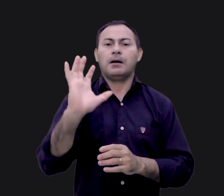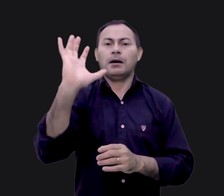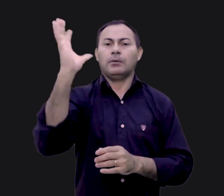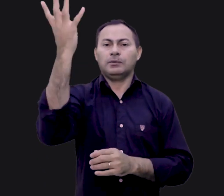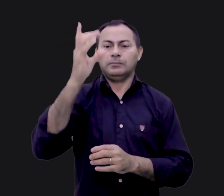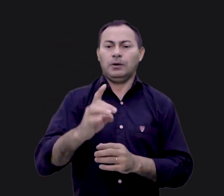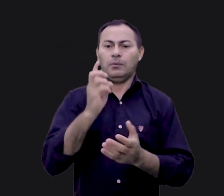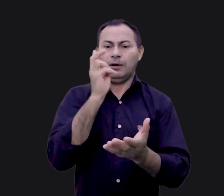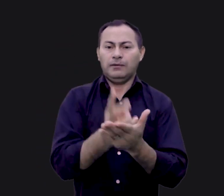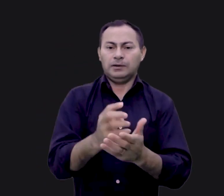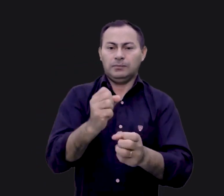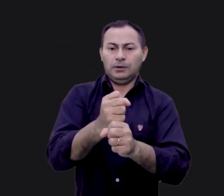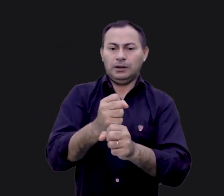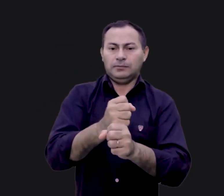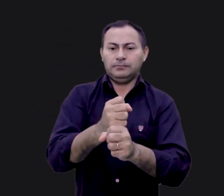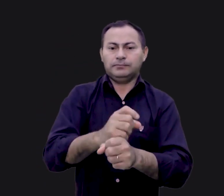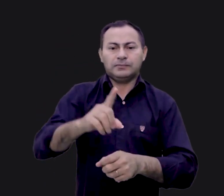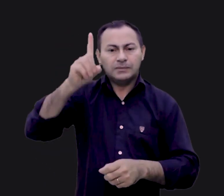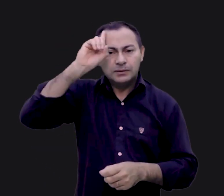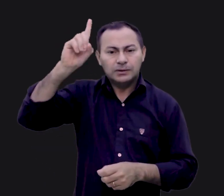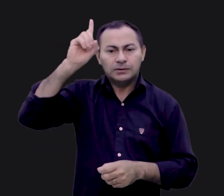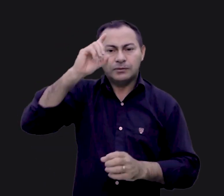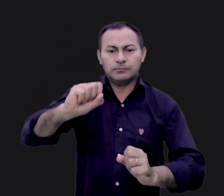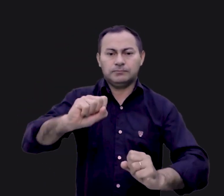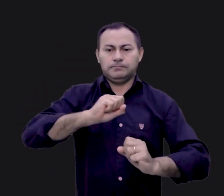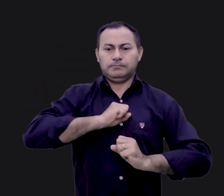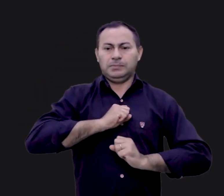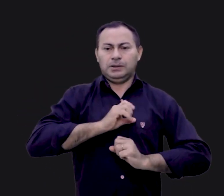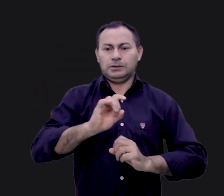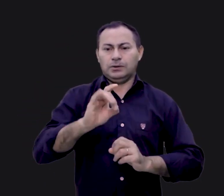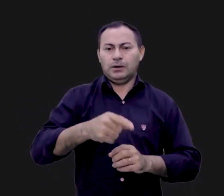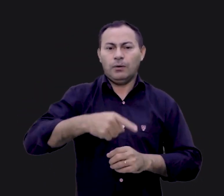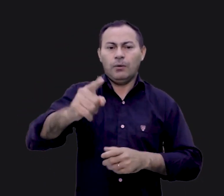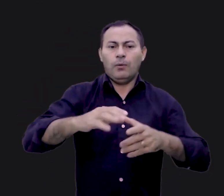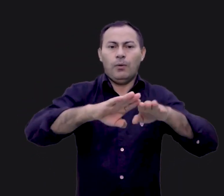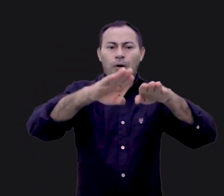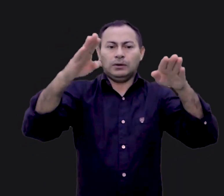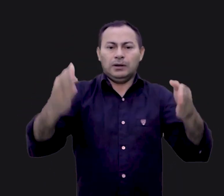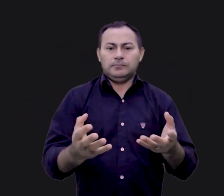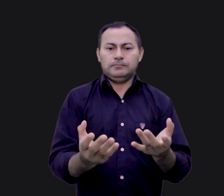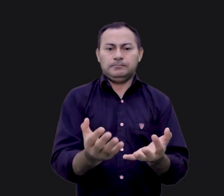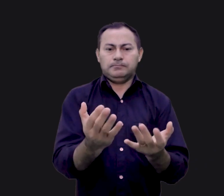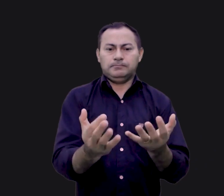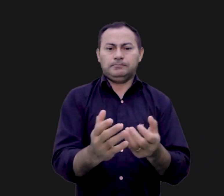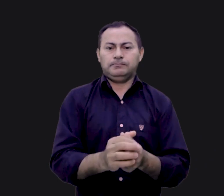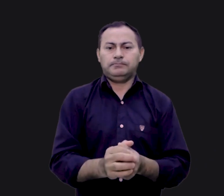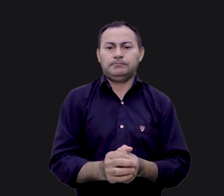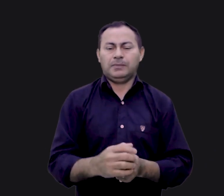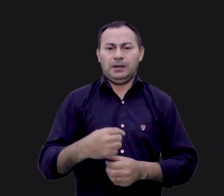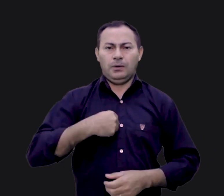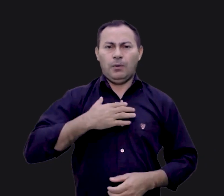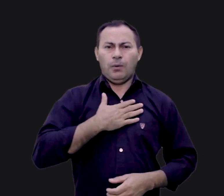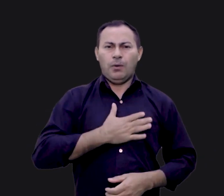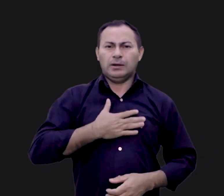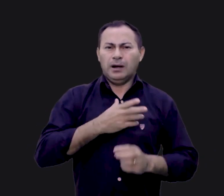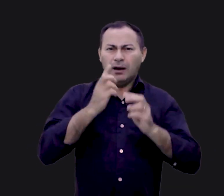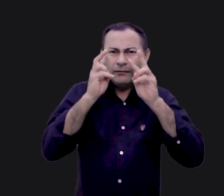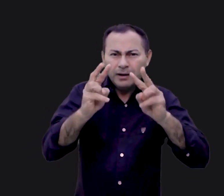acontecia apenas uma vez por ano. Diariamente, o sacerdote somente ia até o altar de incenso. Eu gostaria agora de olhar